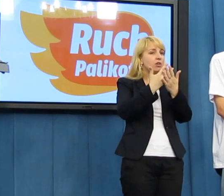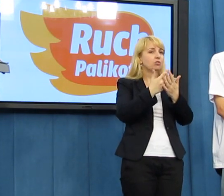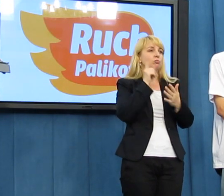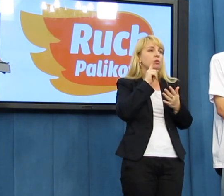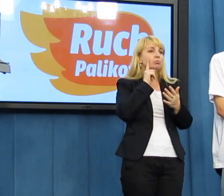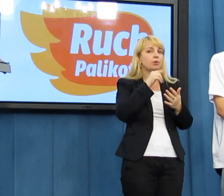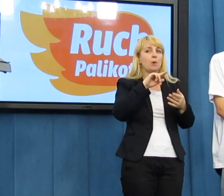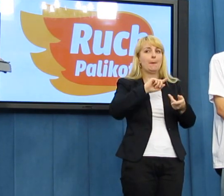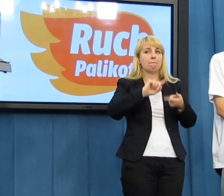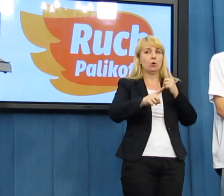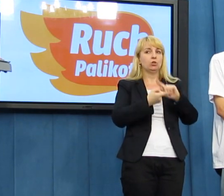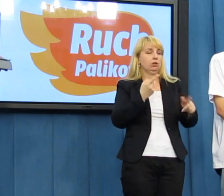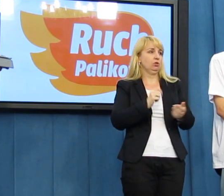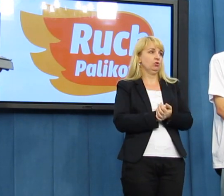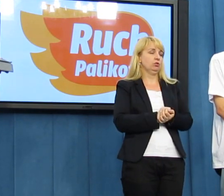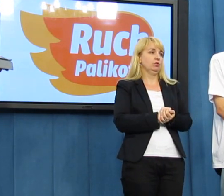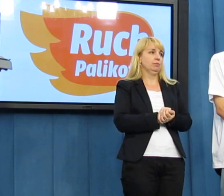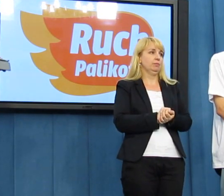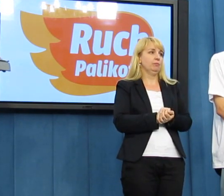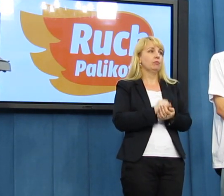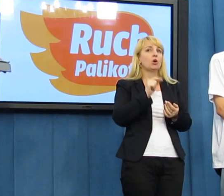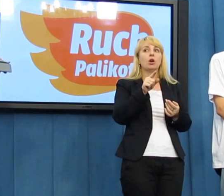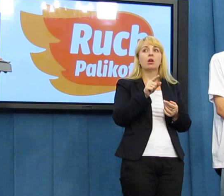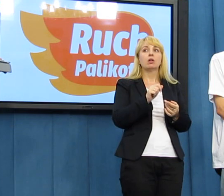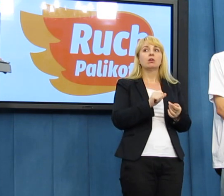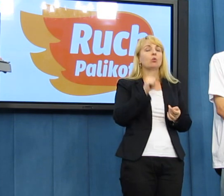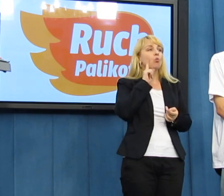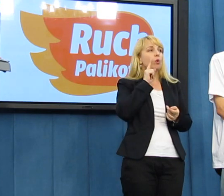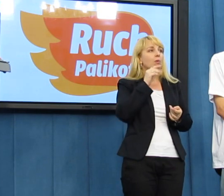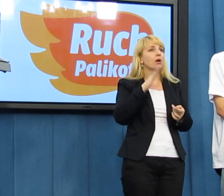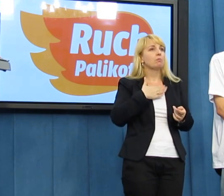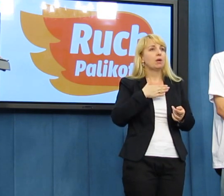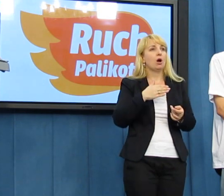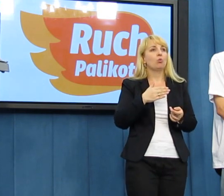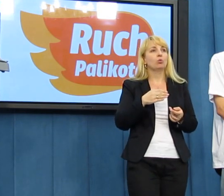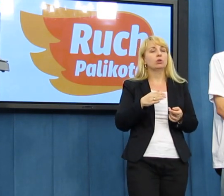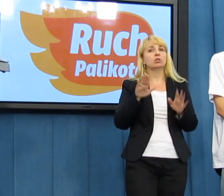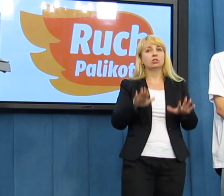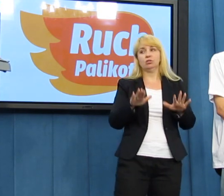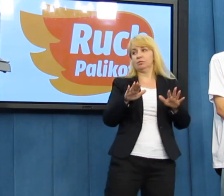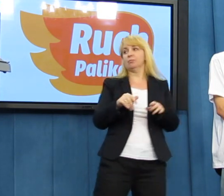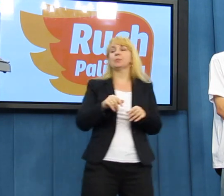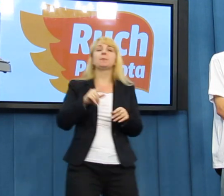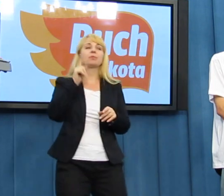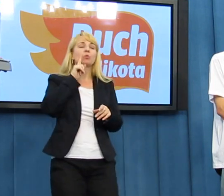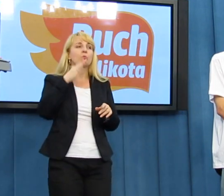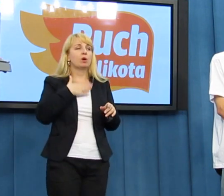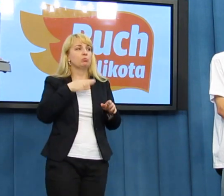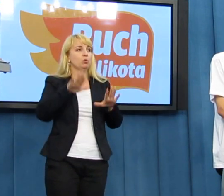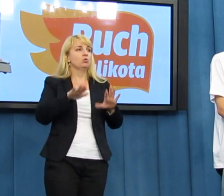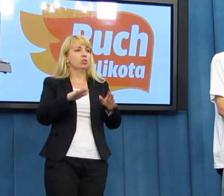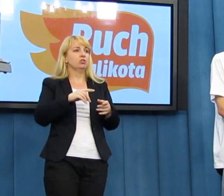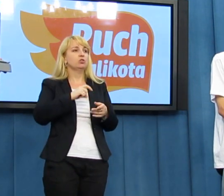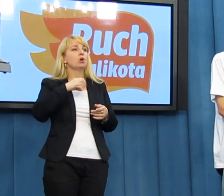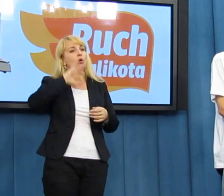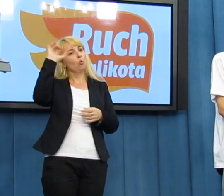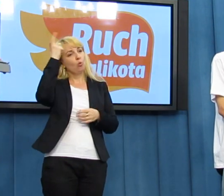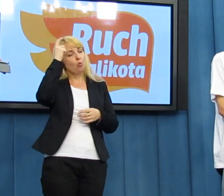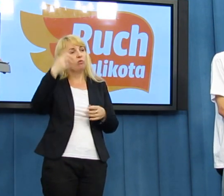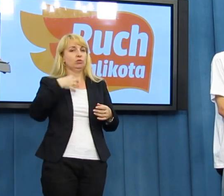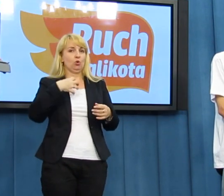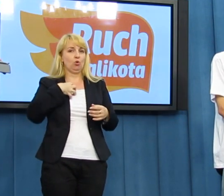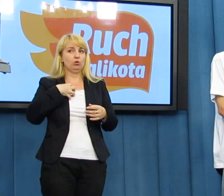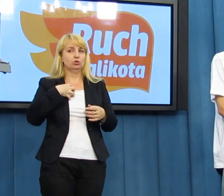ruchu Palikota, kiedy miał być jednym z naszych głównych gości. Nie jest też przypadkiem to, że są tak absurdalne wobec niego